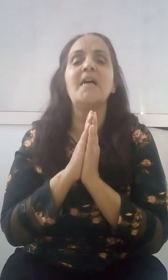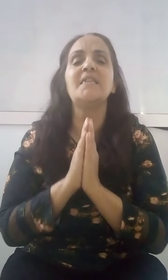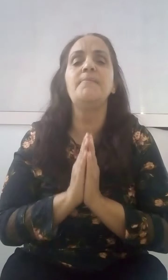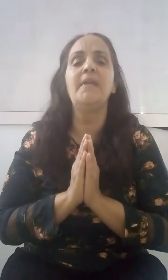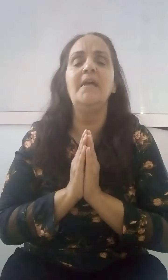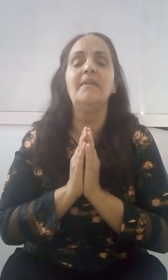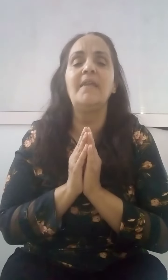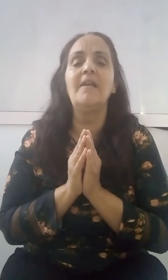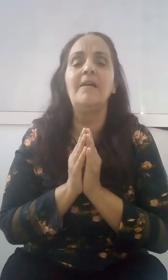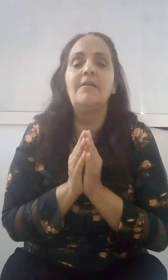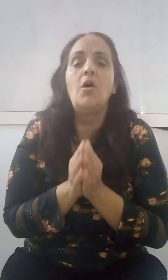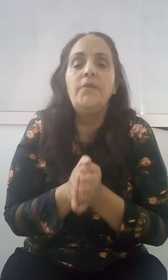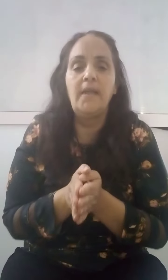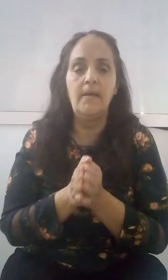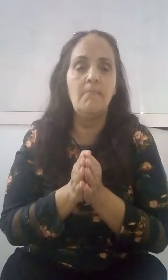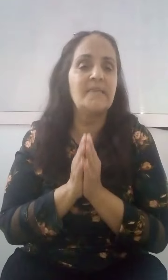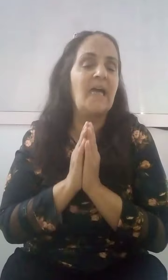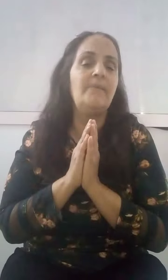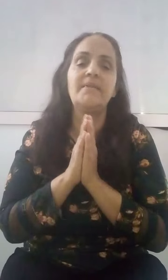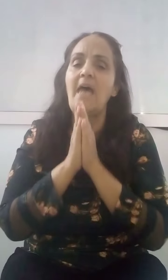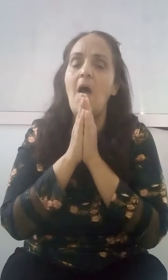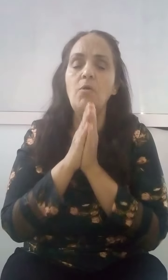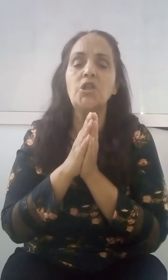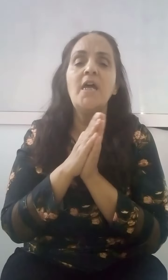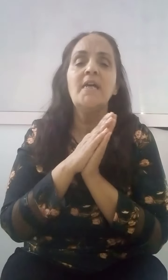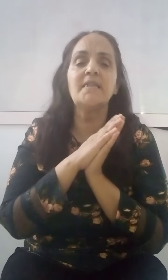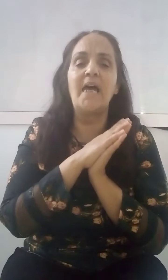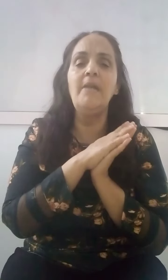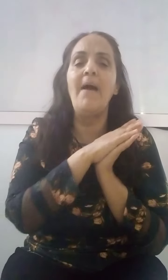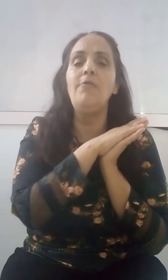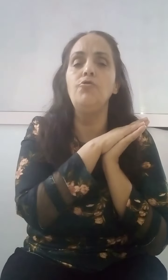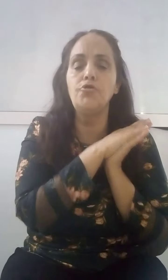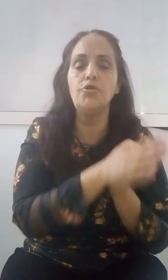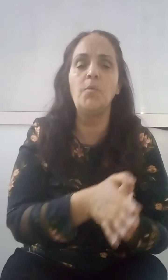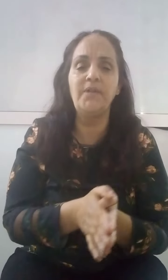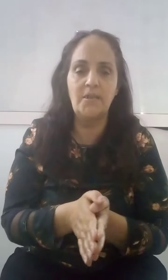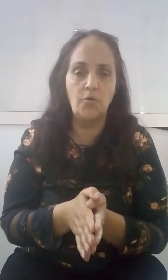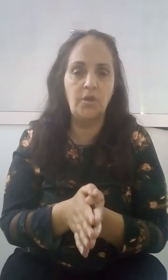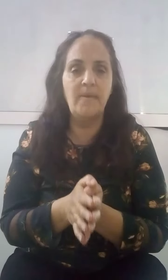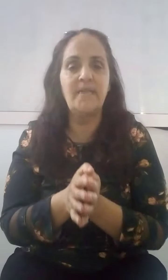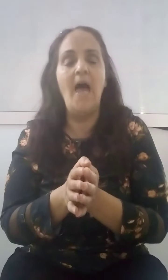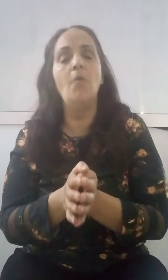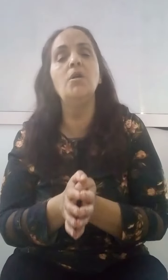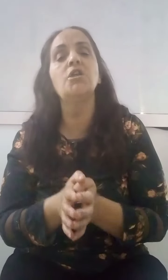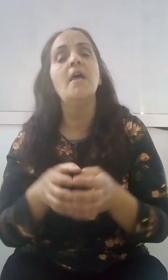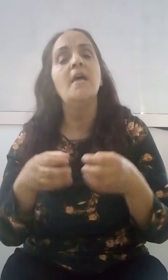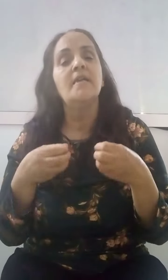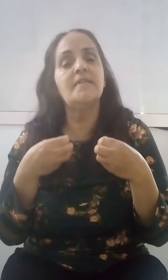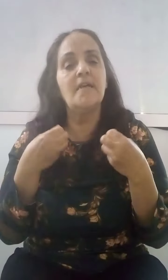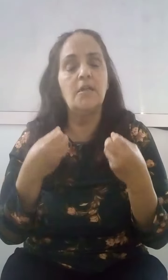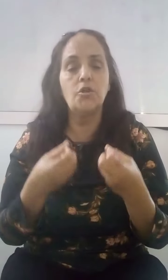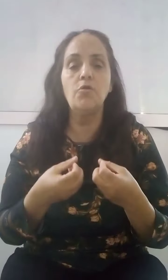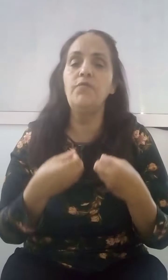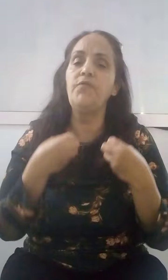تحاول أن تقلب على الججمات من الأخرى لا تحاول أن ترى